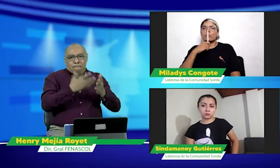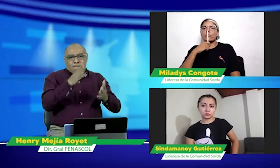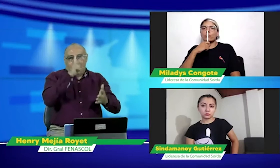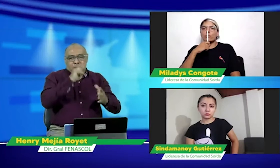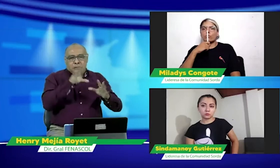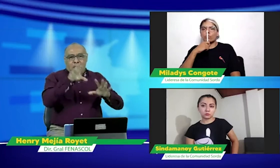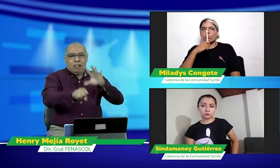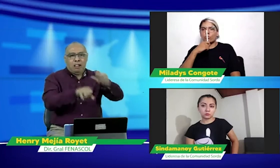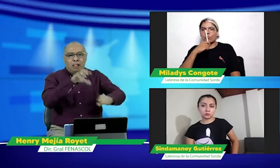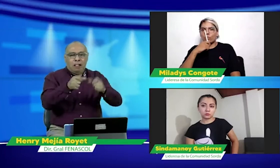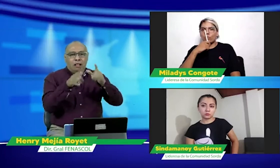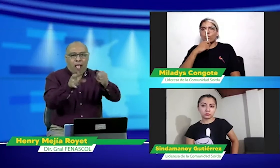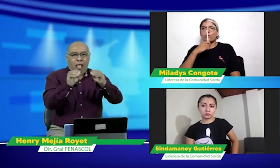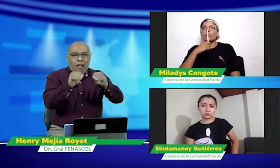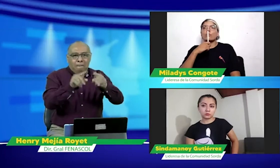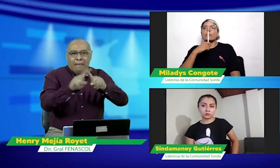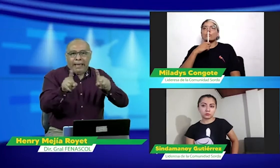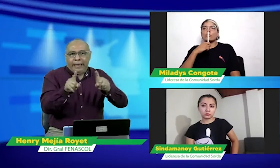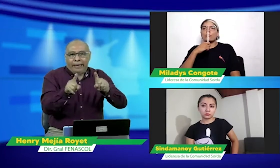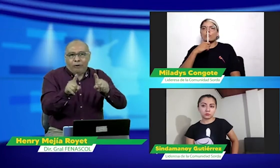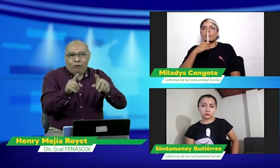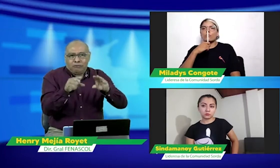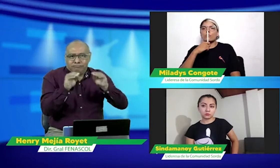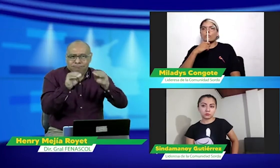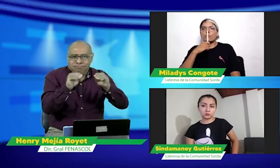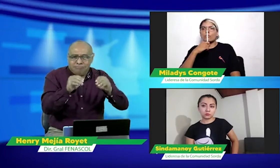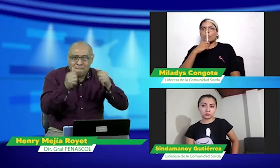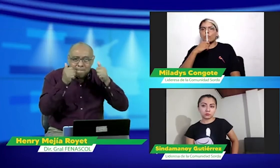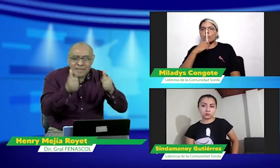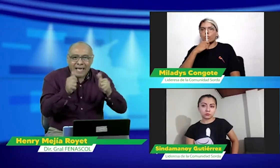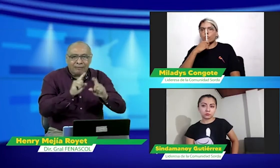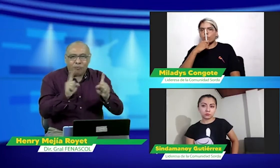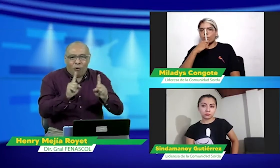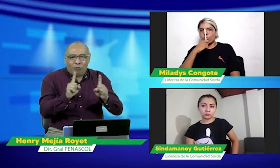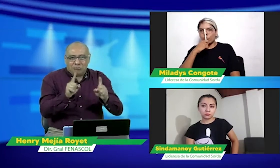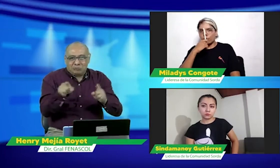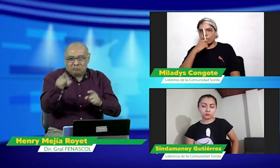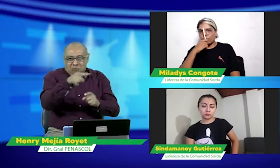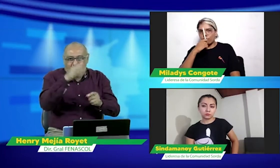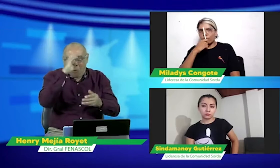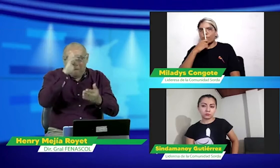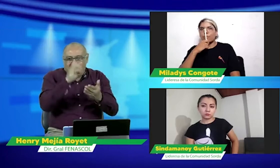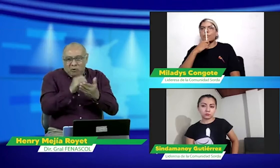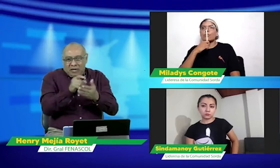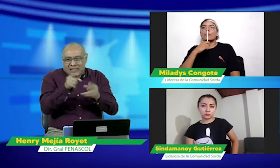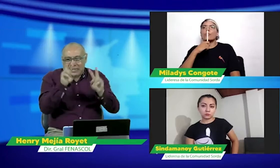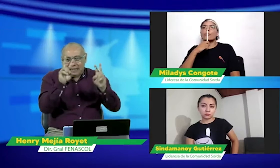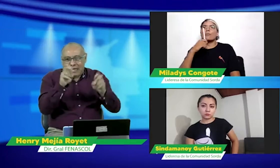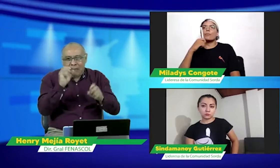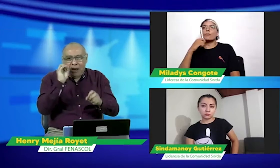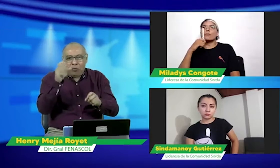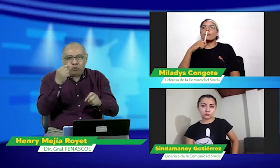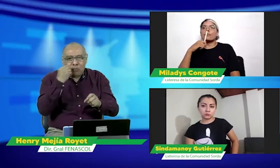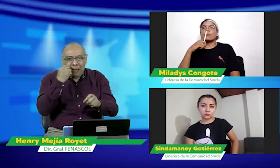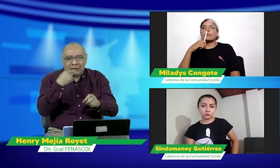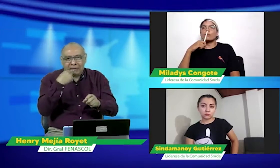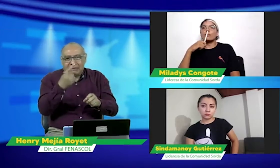la están enseñando y esto pareciera como apropiación de estos espacios de capacitación pero qué opinan ustedes